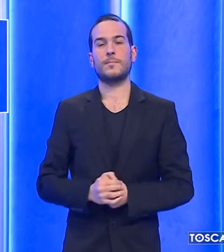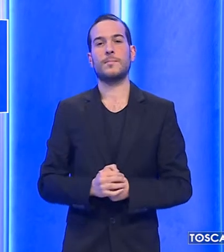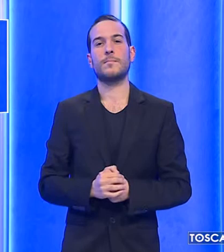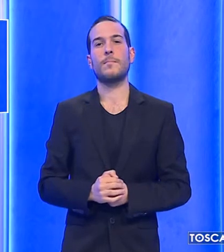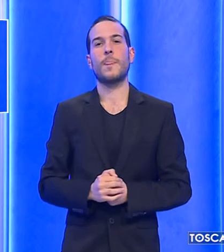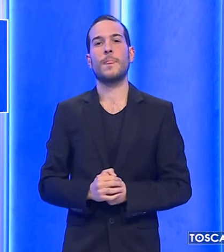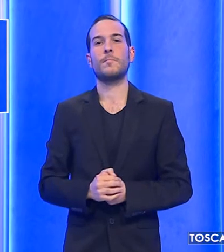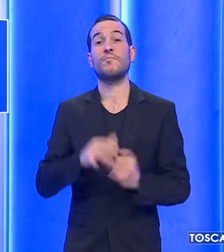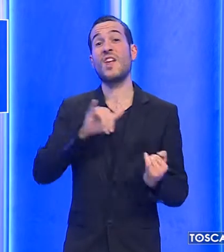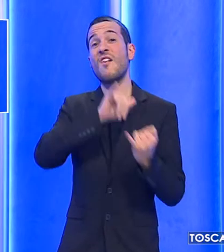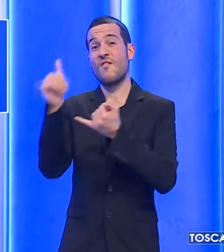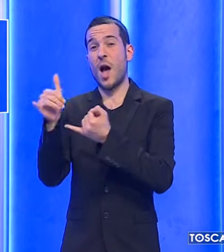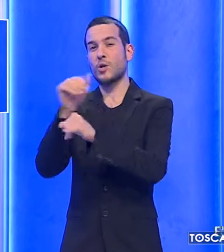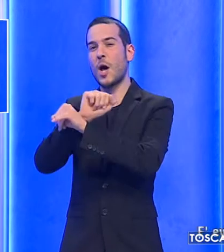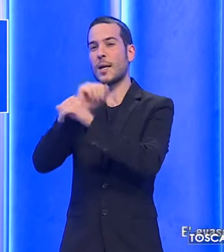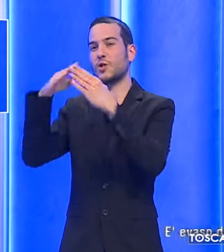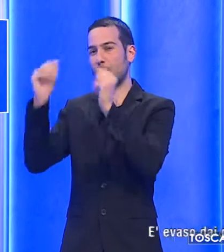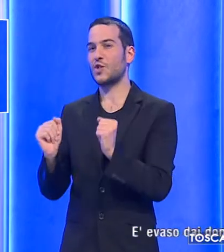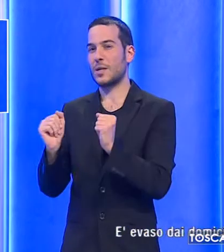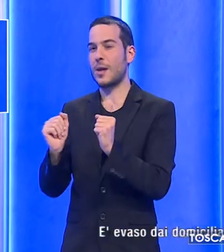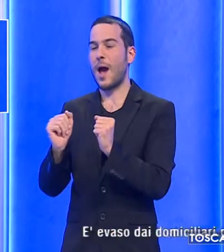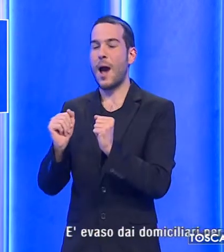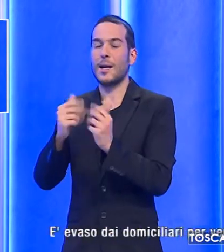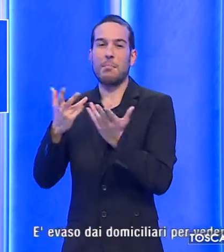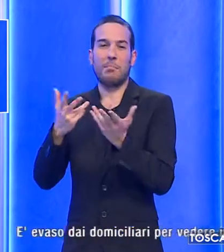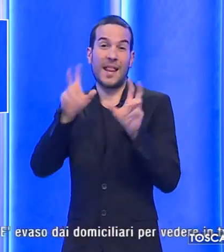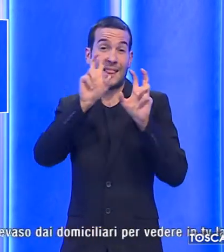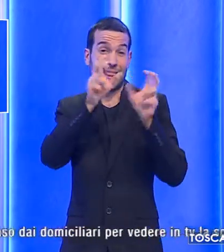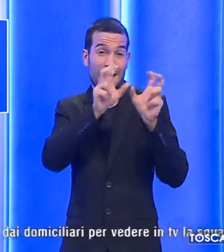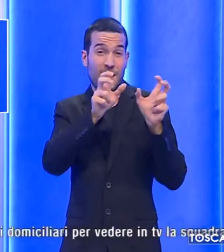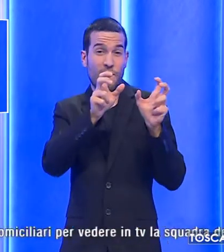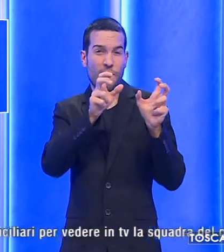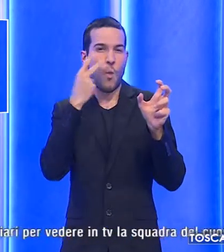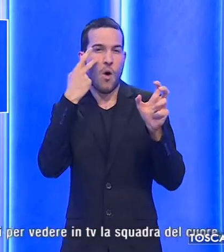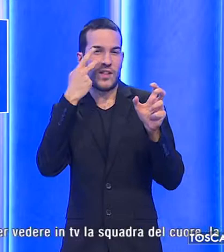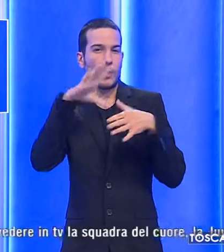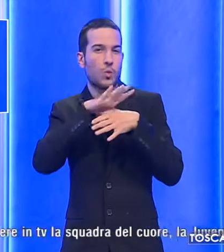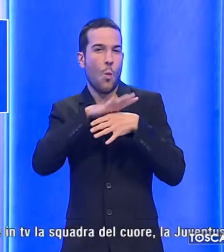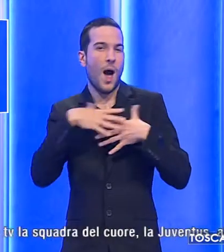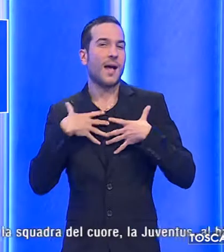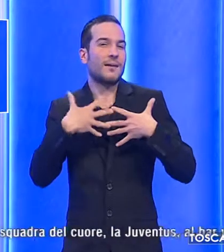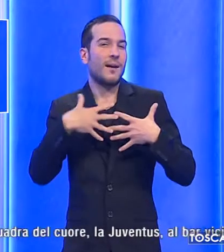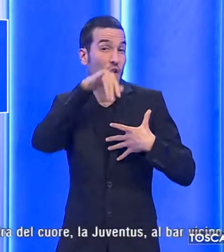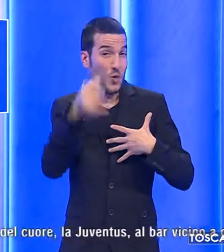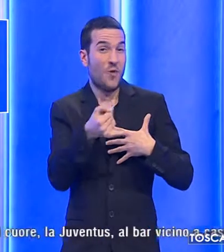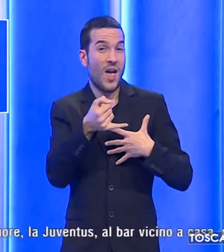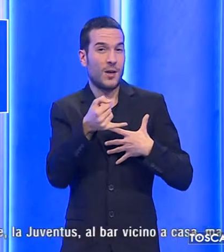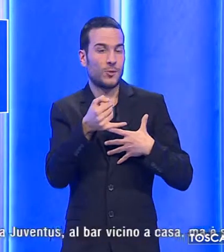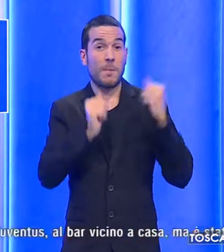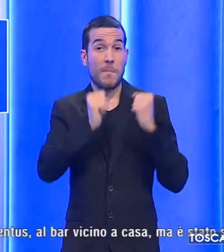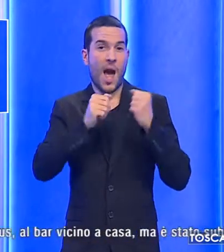È evaso dai domiciliari per vedere in tv la squadra del cuore, la Juventus, al bar vicino a casa,